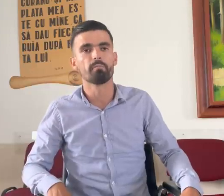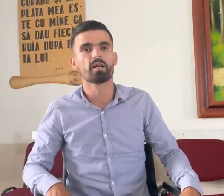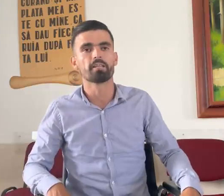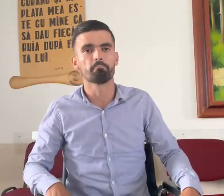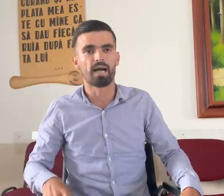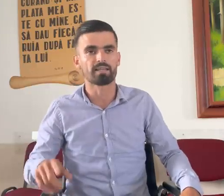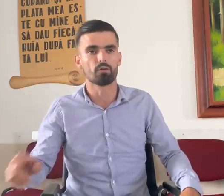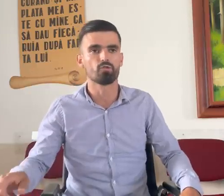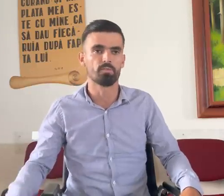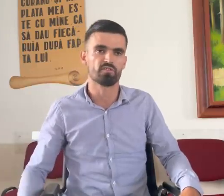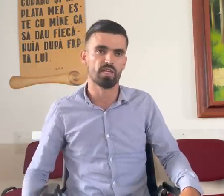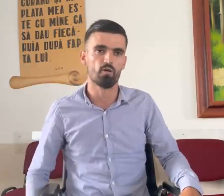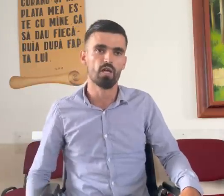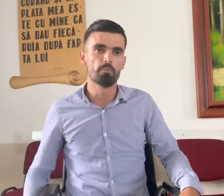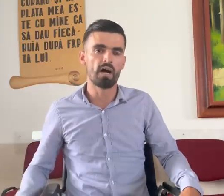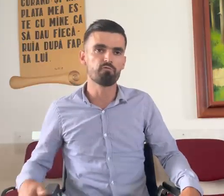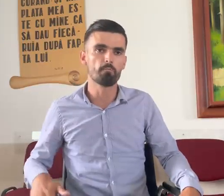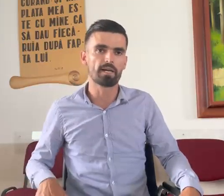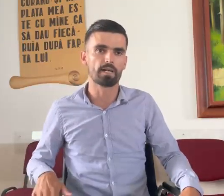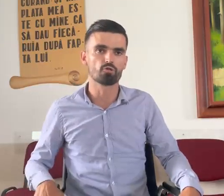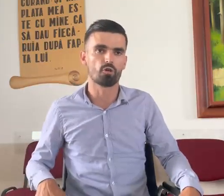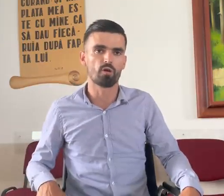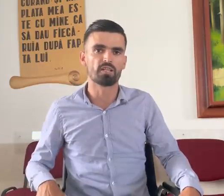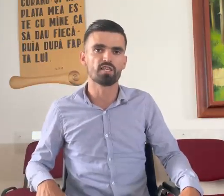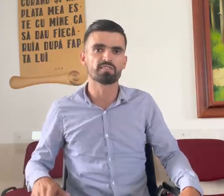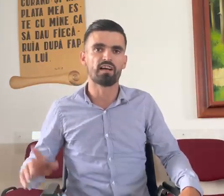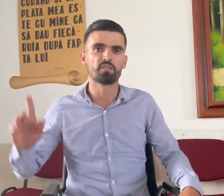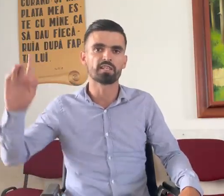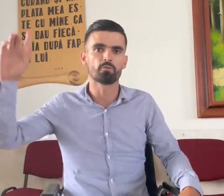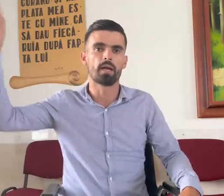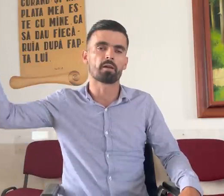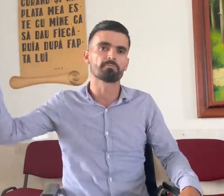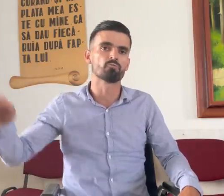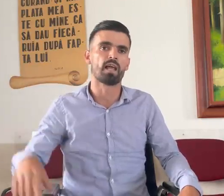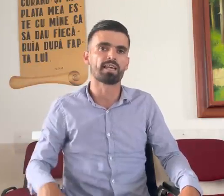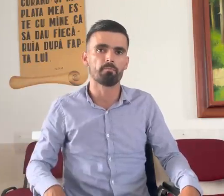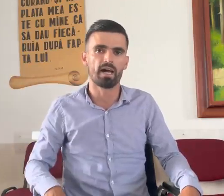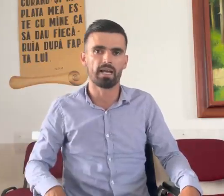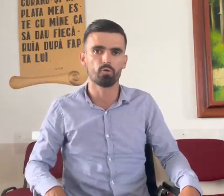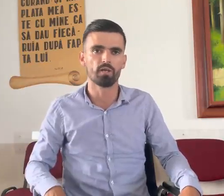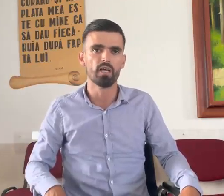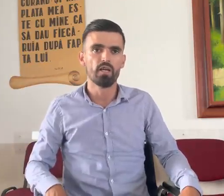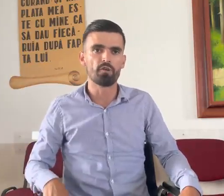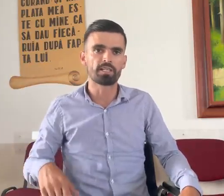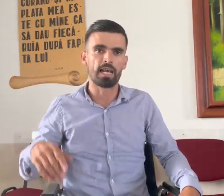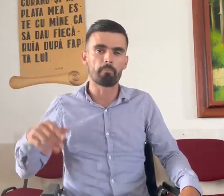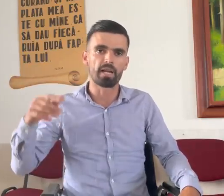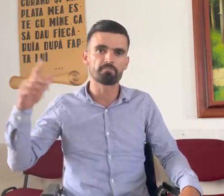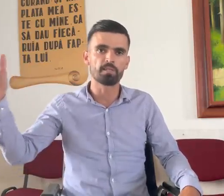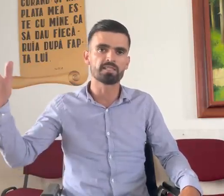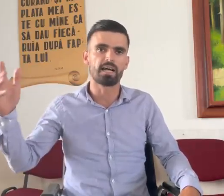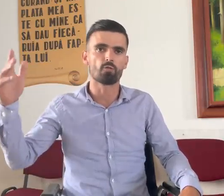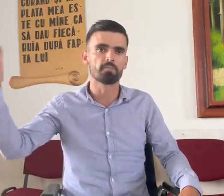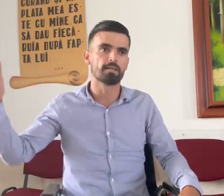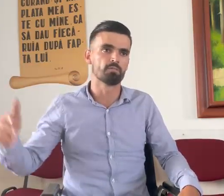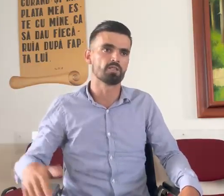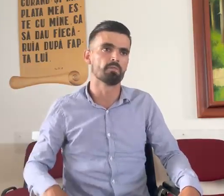chemări din partea lui Dumnezeu. Mă aflu pe căruciorul acesta, fiindcă nu i-am răspuns la chemarea lui, fiindcă l-am respins ca Domn Stăpân și